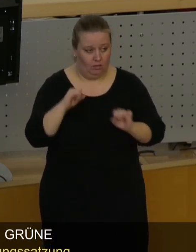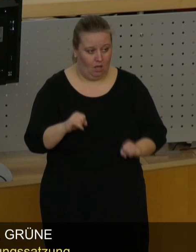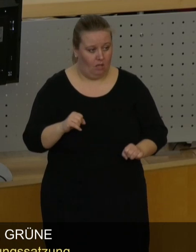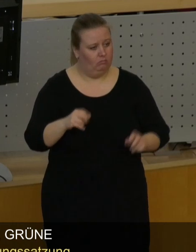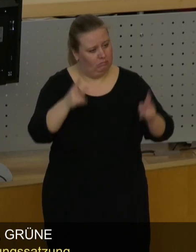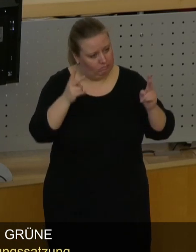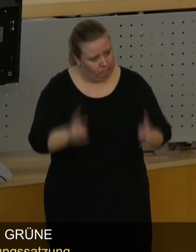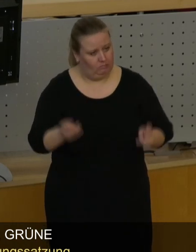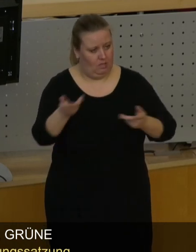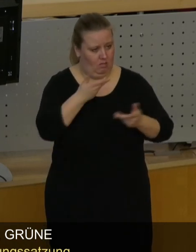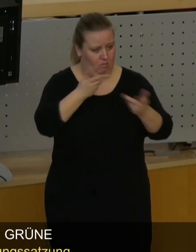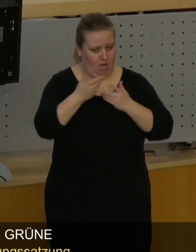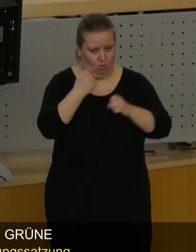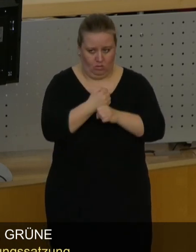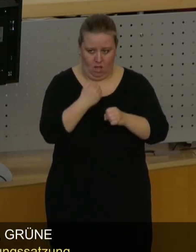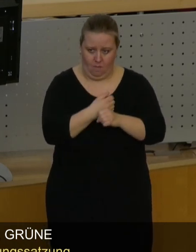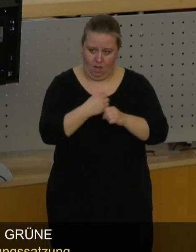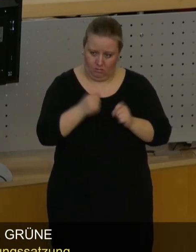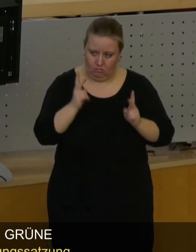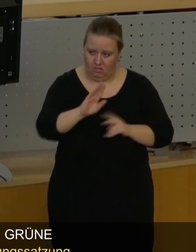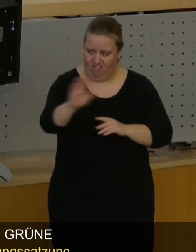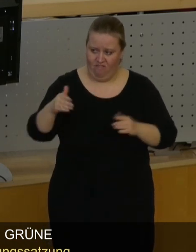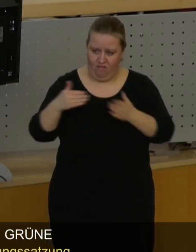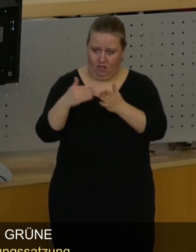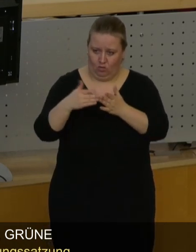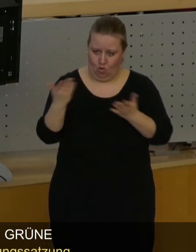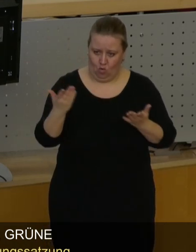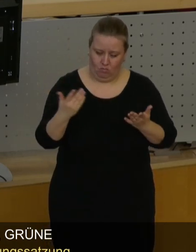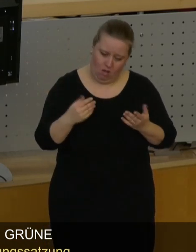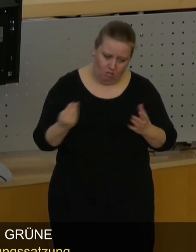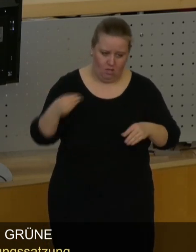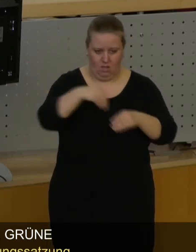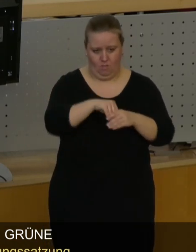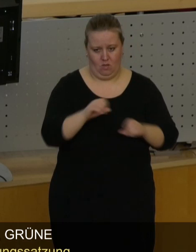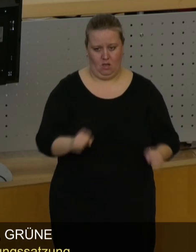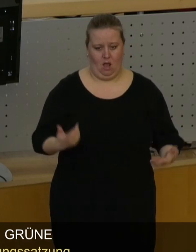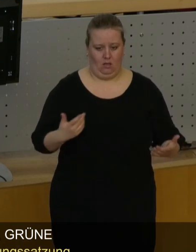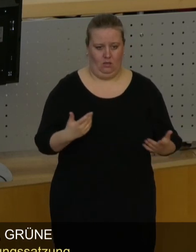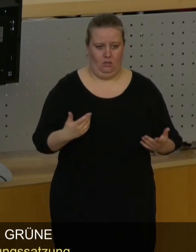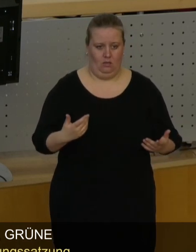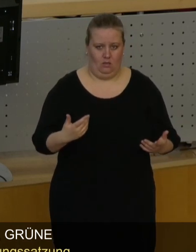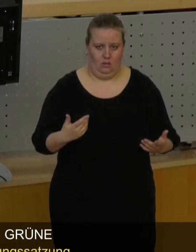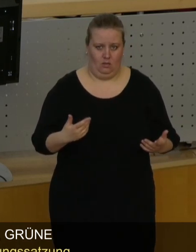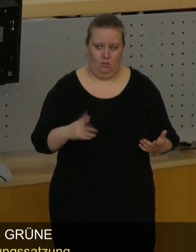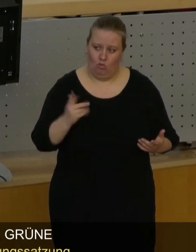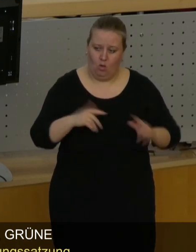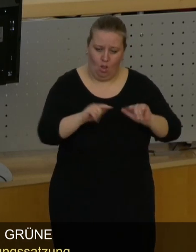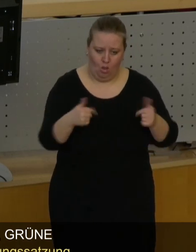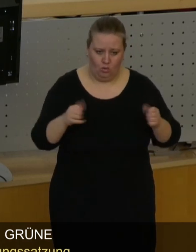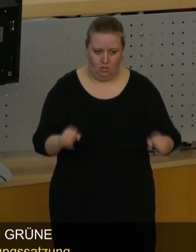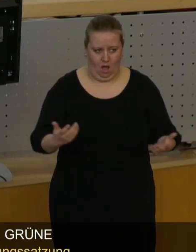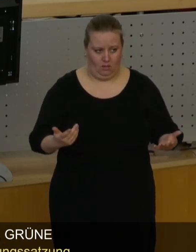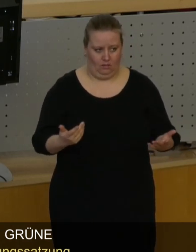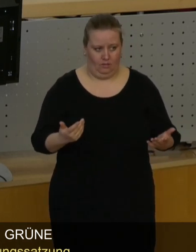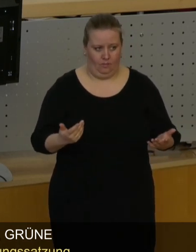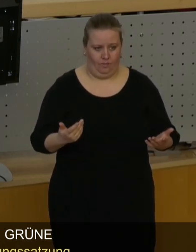ernsthafte Beratungsarbeit Ihrer Fraktion ausgelöst werden können.